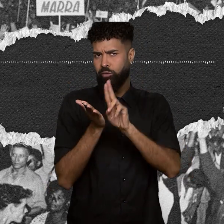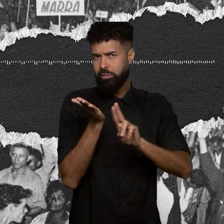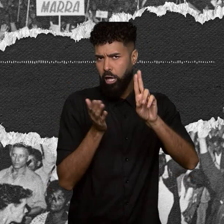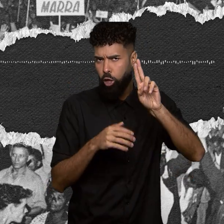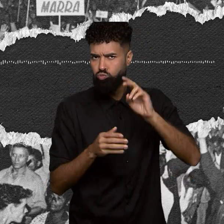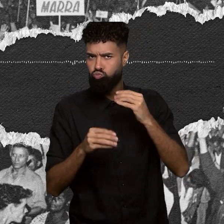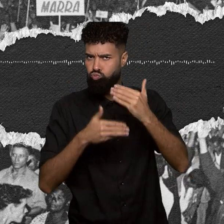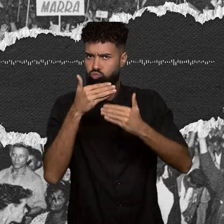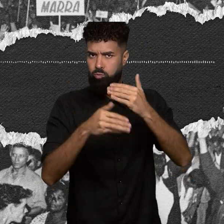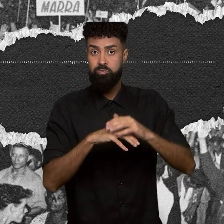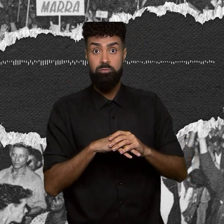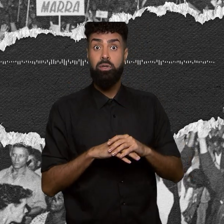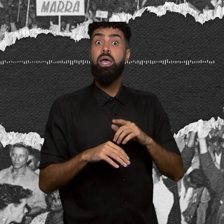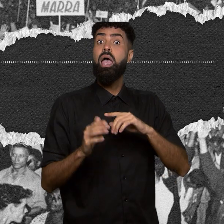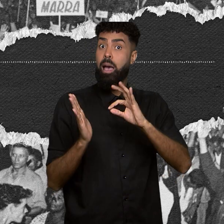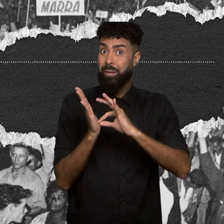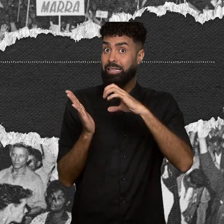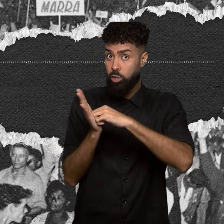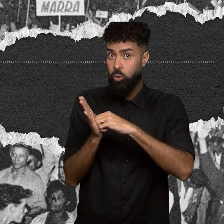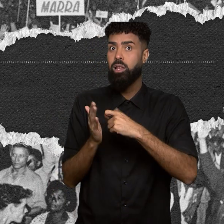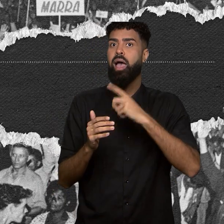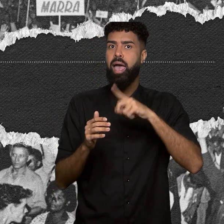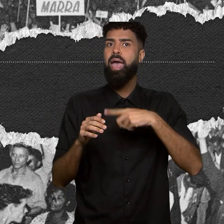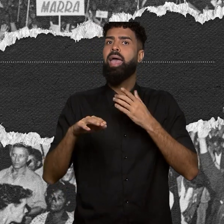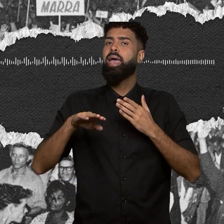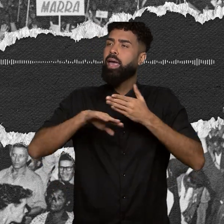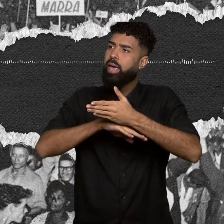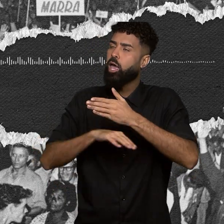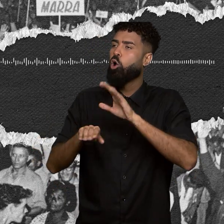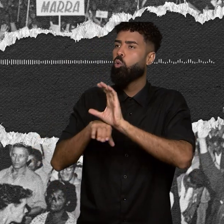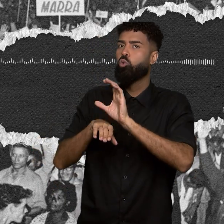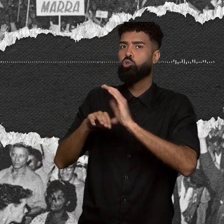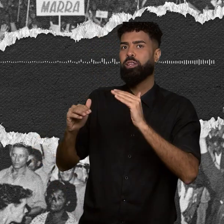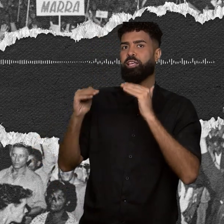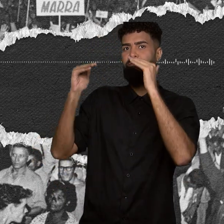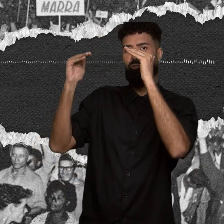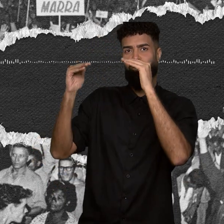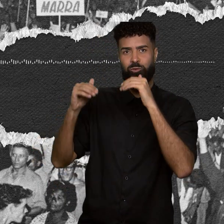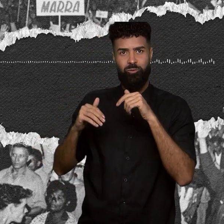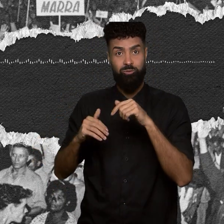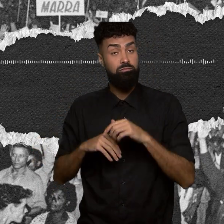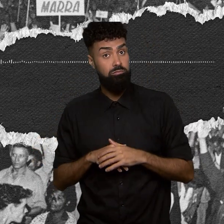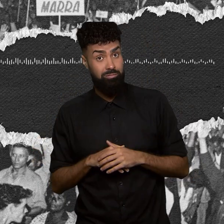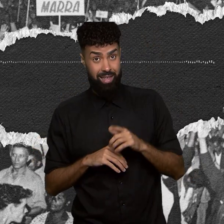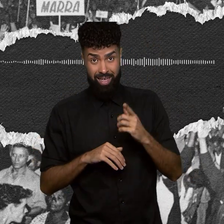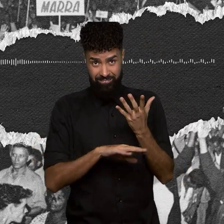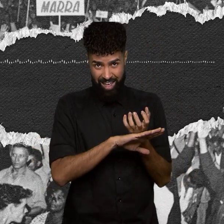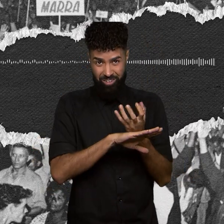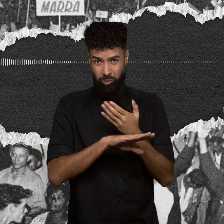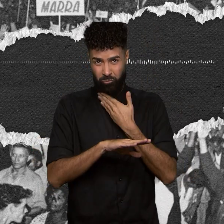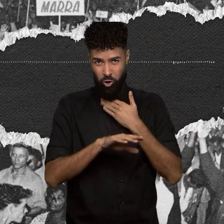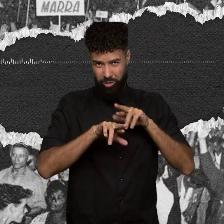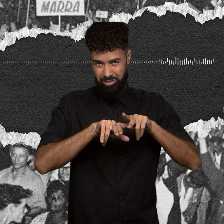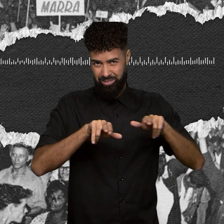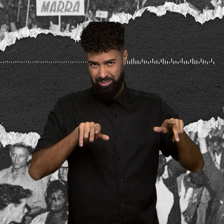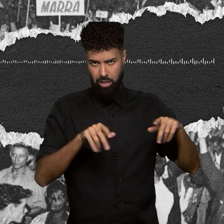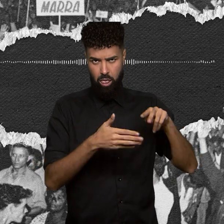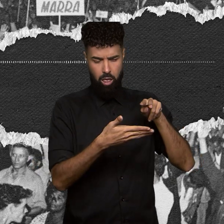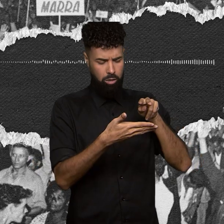ano do curso de nível superior. Essas gravações que você acabou de ouvir só foram possíveis porque todas